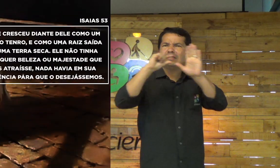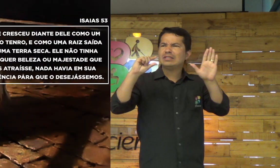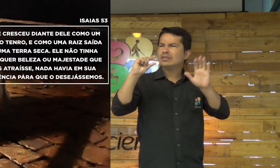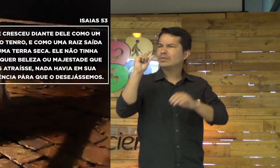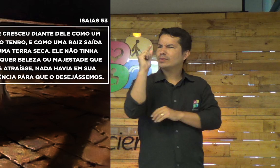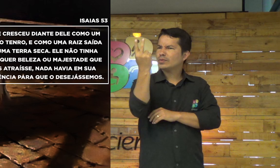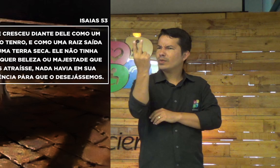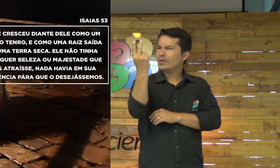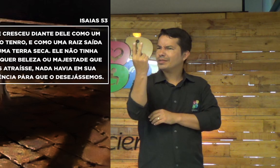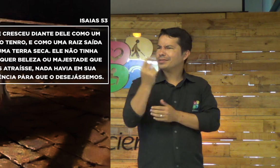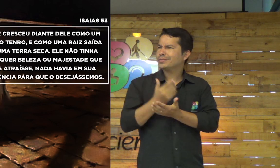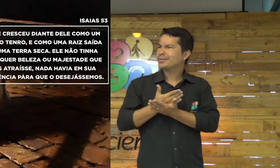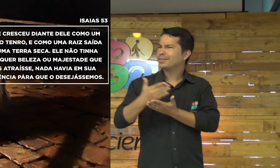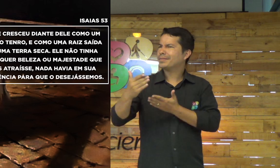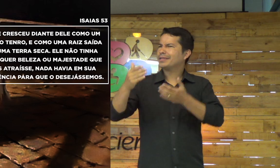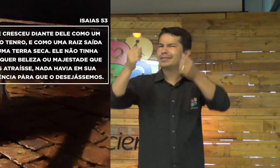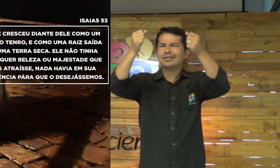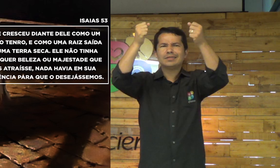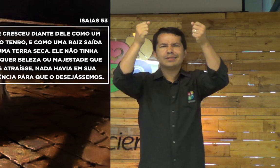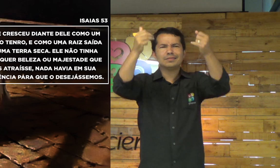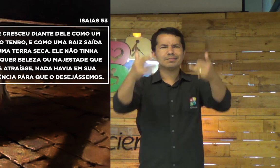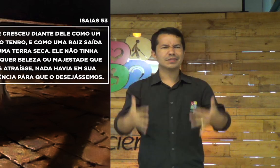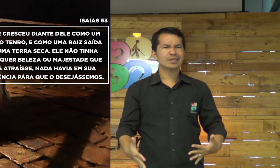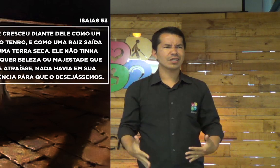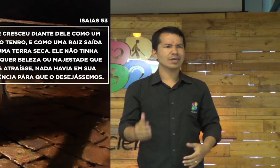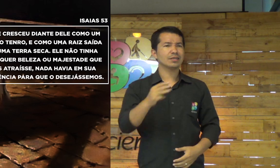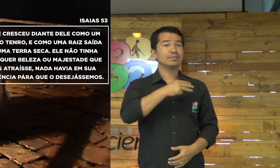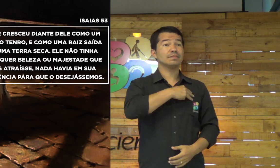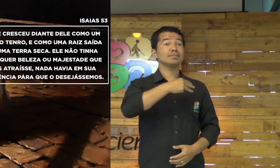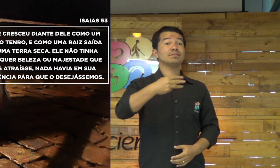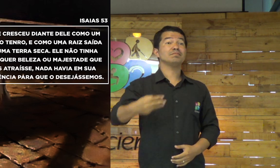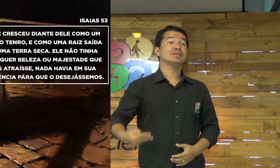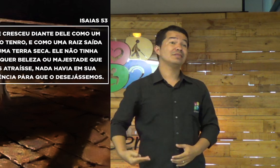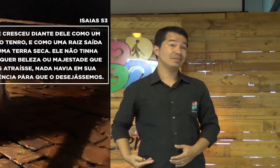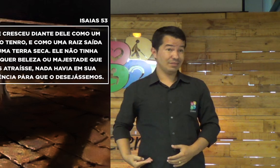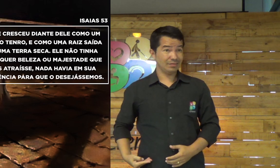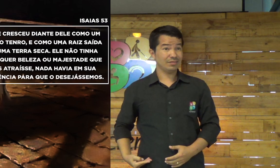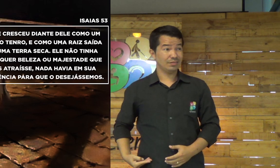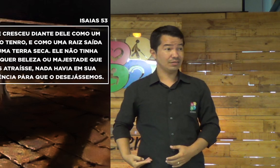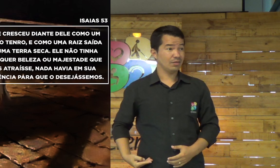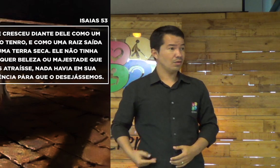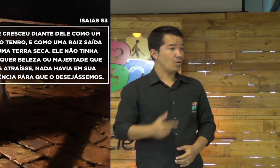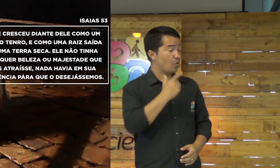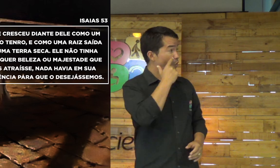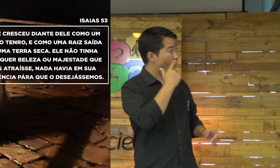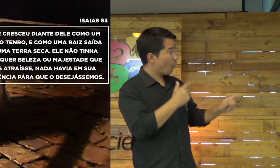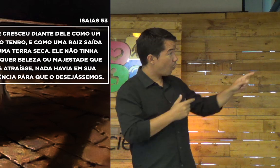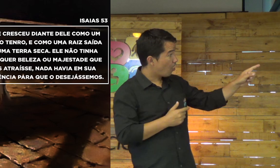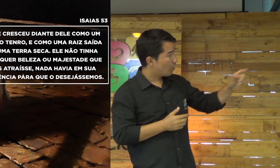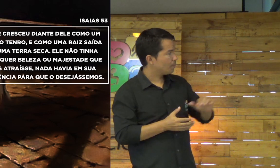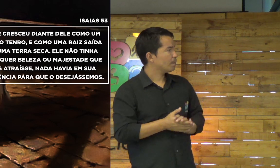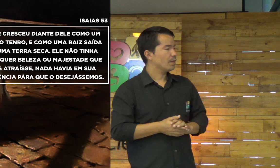Mas, o versículo 2, ele começa a explicar sobre o Messias. Olha só.